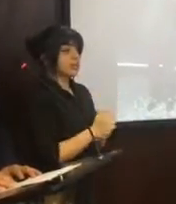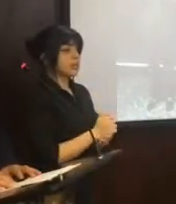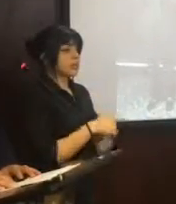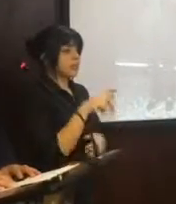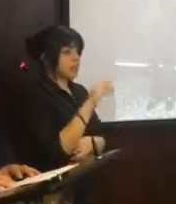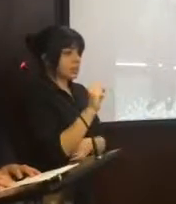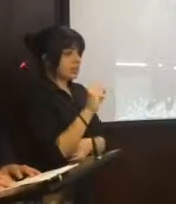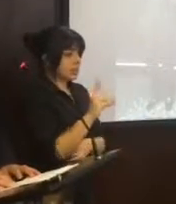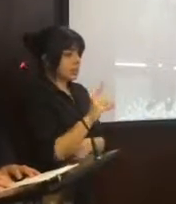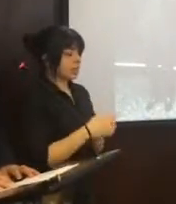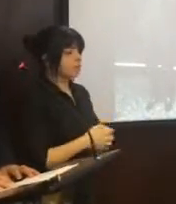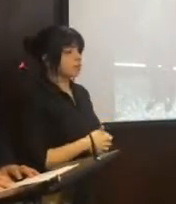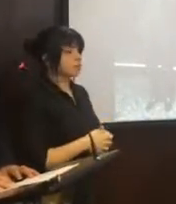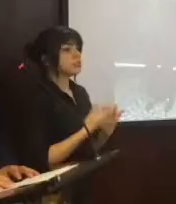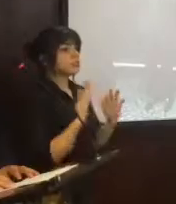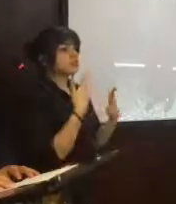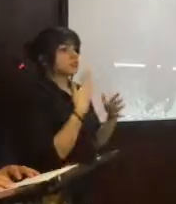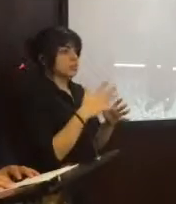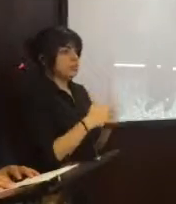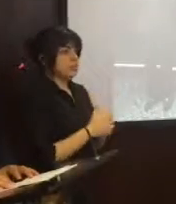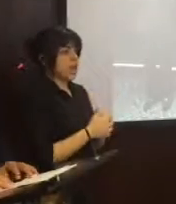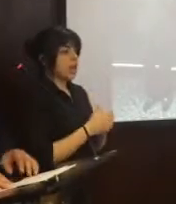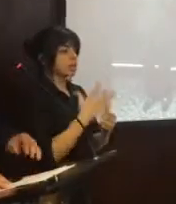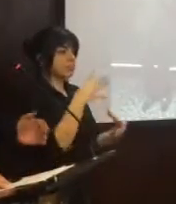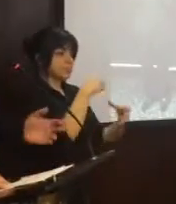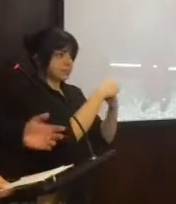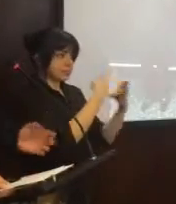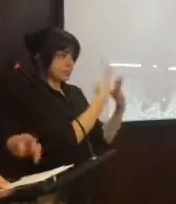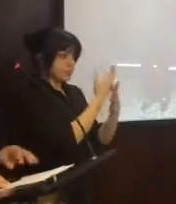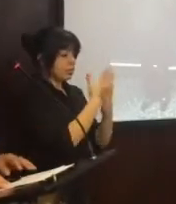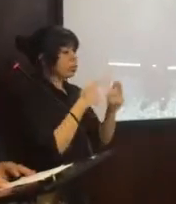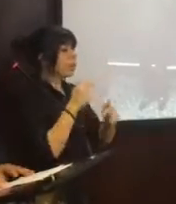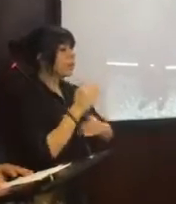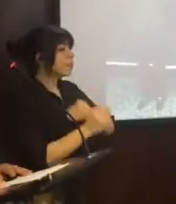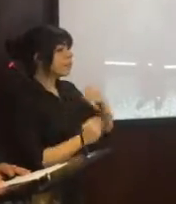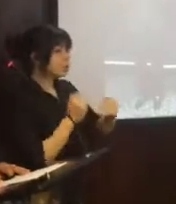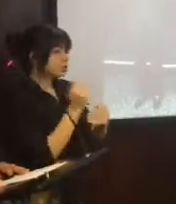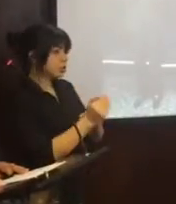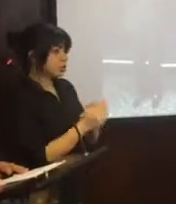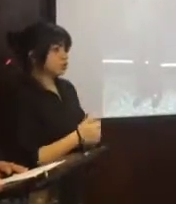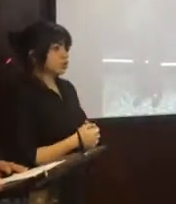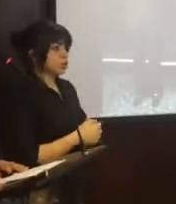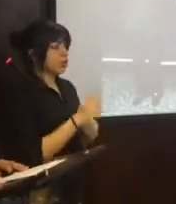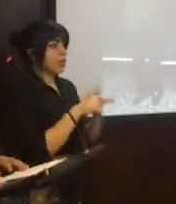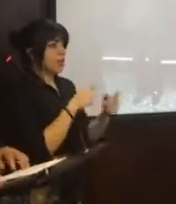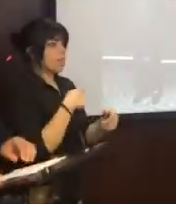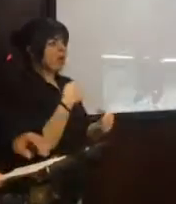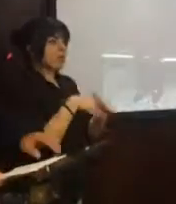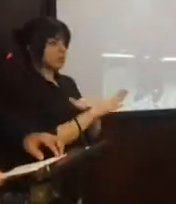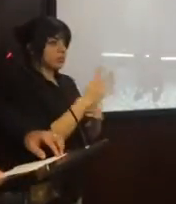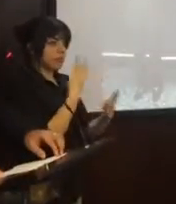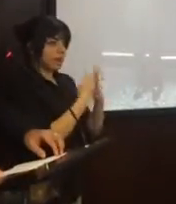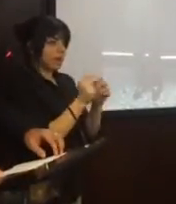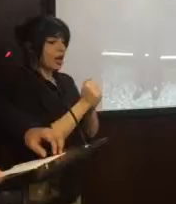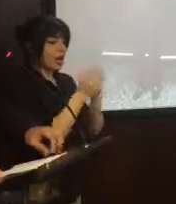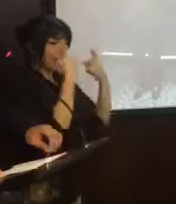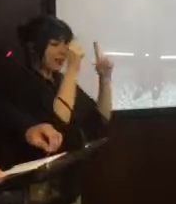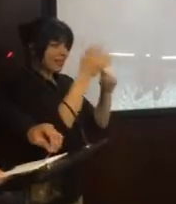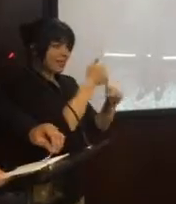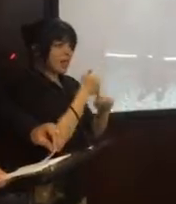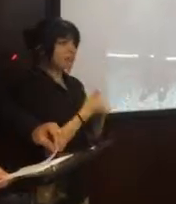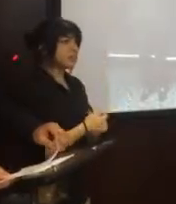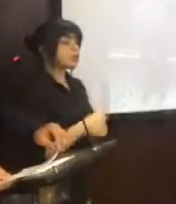PSD ya están descontando pena o algunos están en proceso de descontar pena. Con una eficacia,